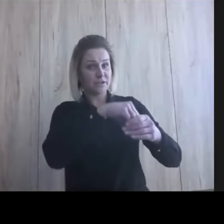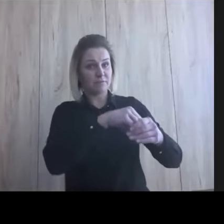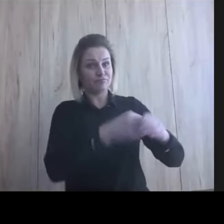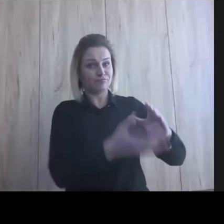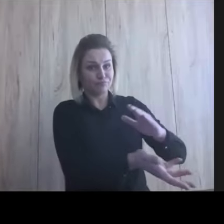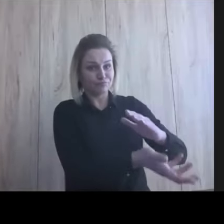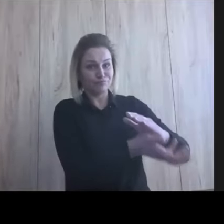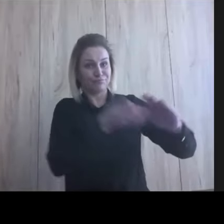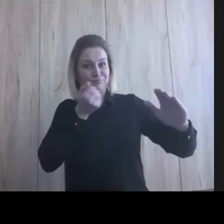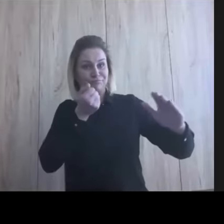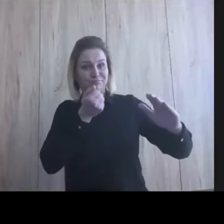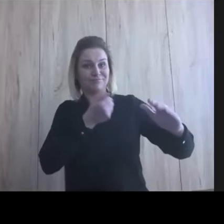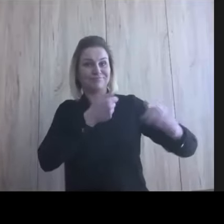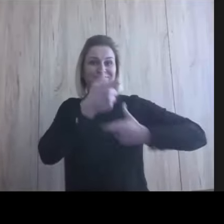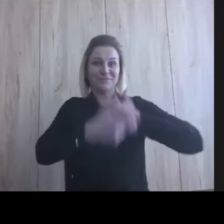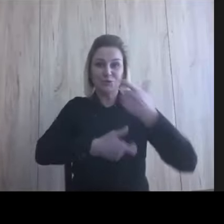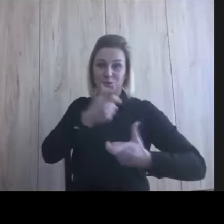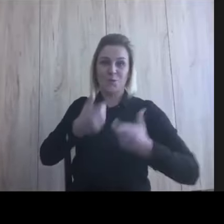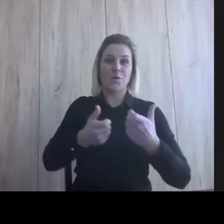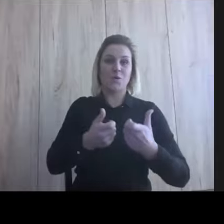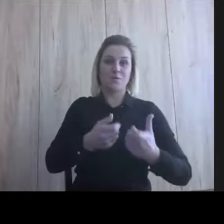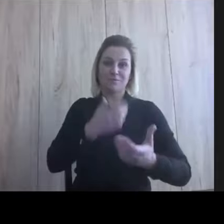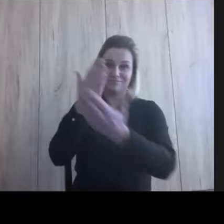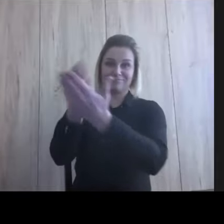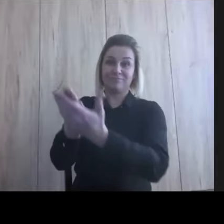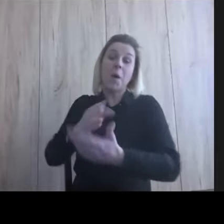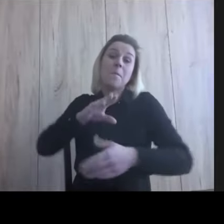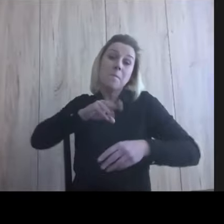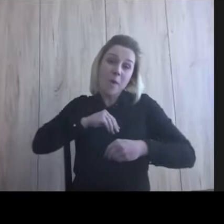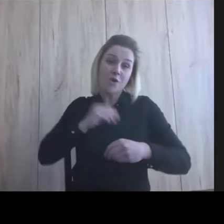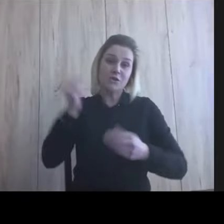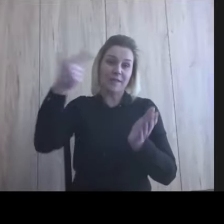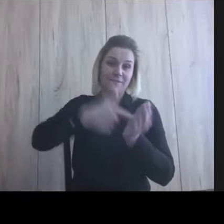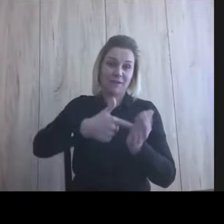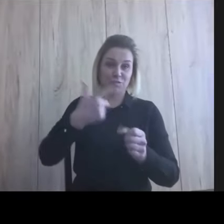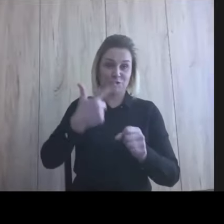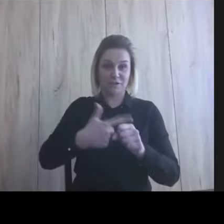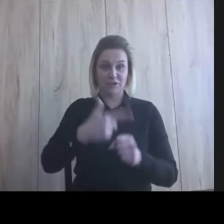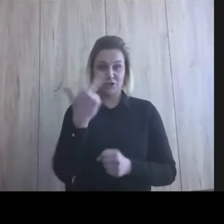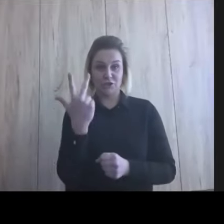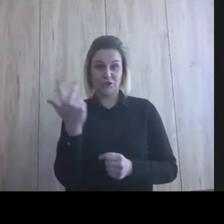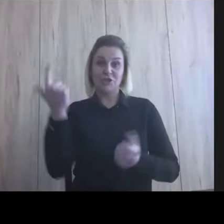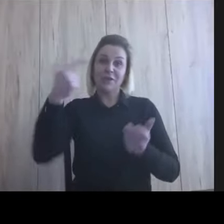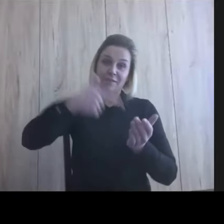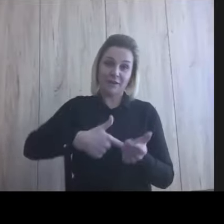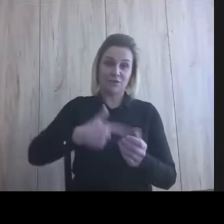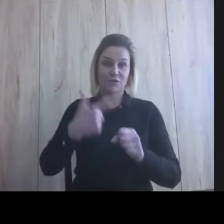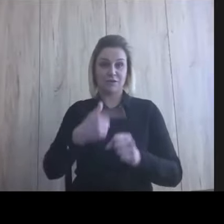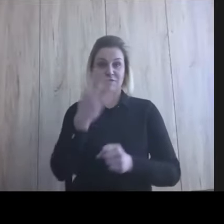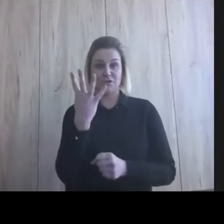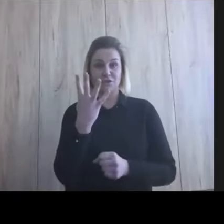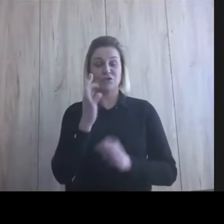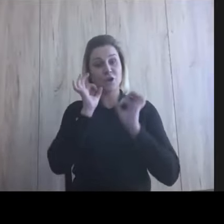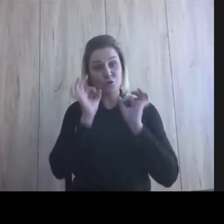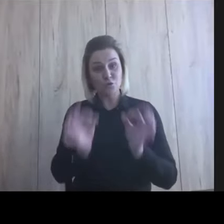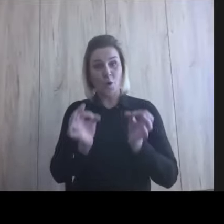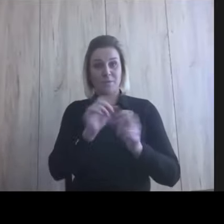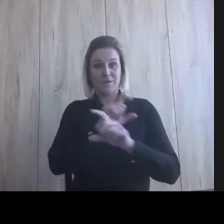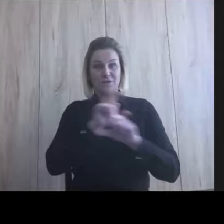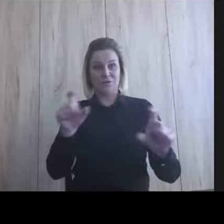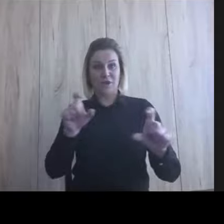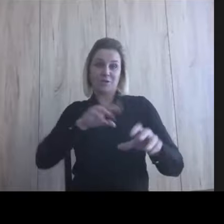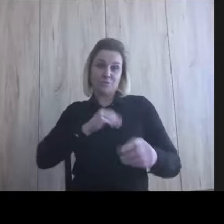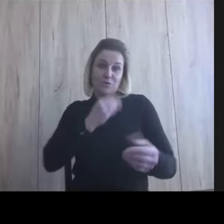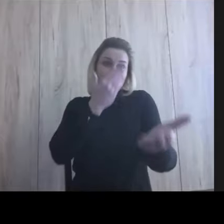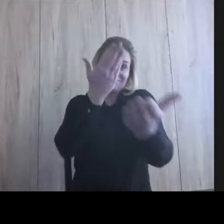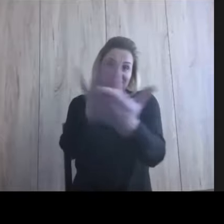zróbcie tak, tak, tak. Bo może 2023 albo 2024 to jest dobry rok na złożenie naprawdę fajnego